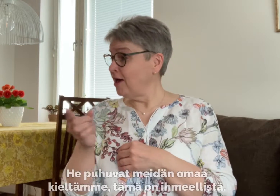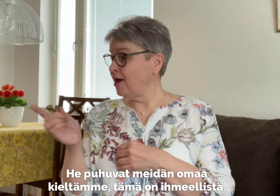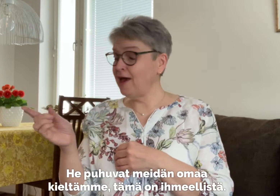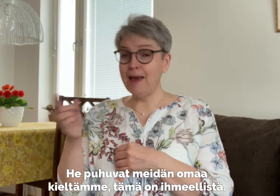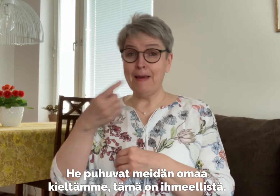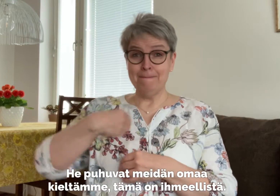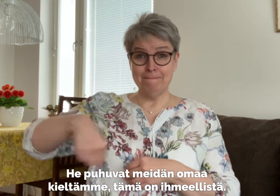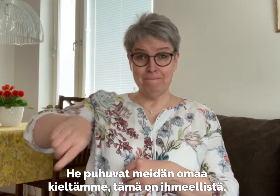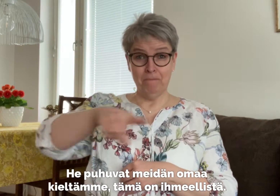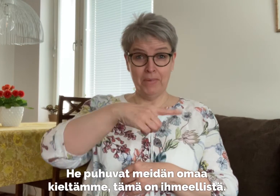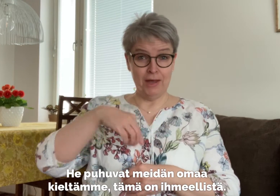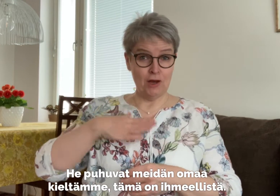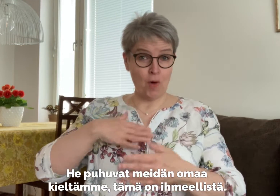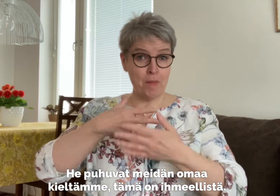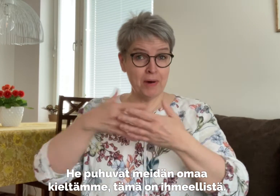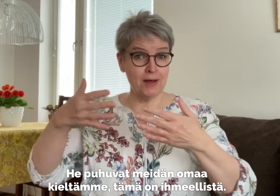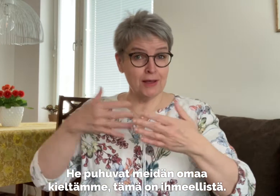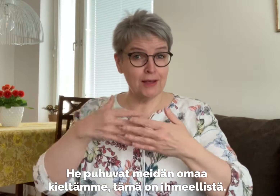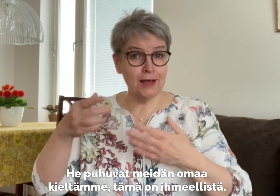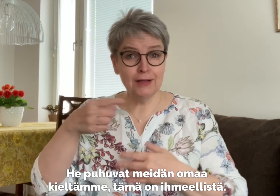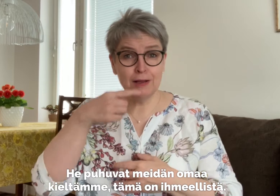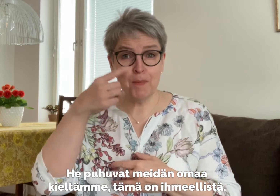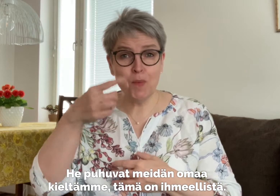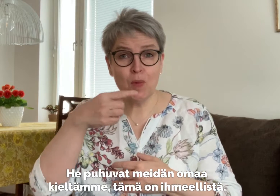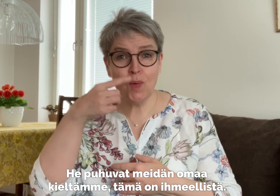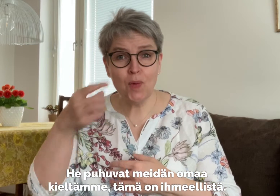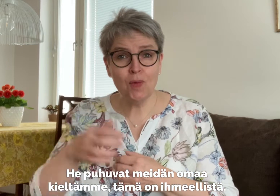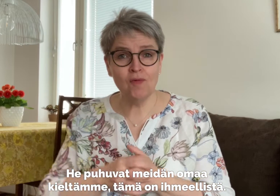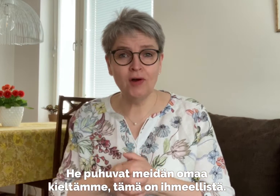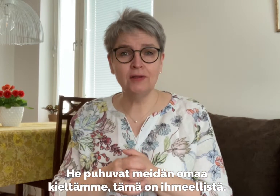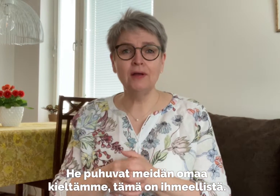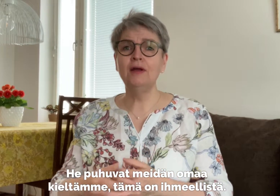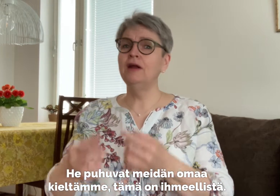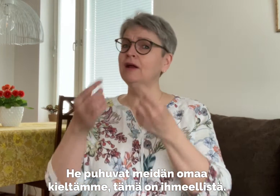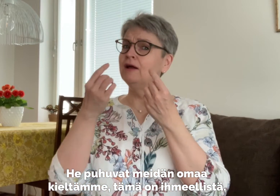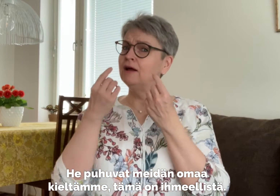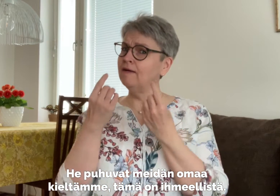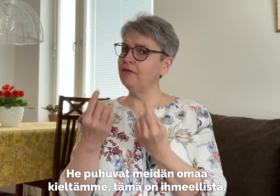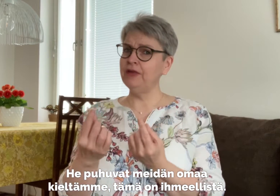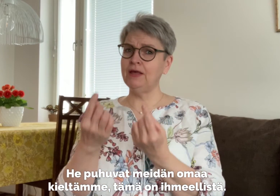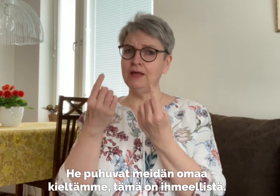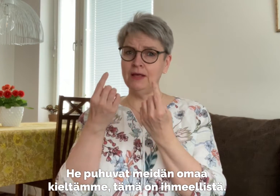He puhuvat meidän omaa kieltämme. Tämä on ihmeellistä.